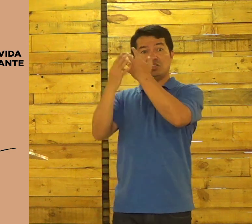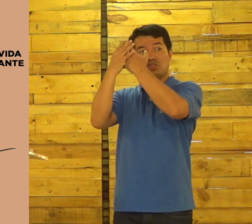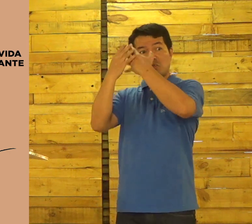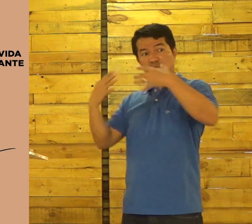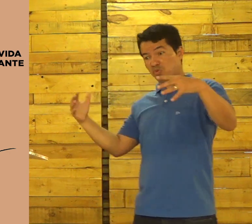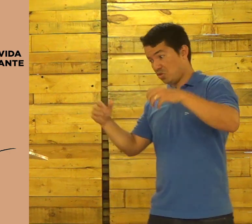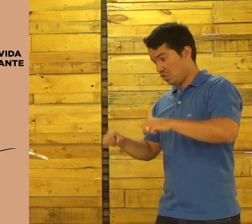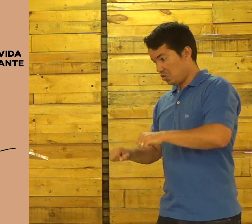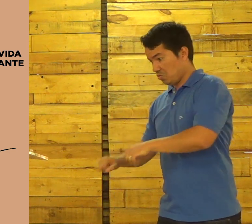repente,